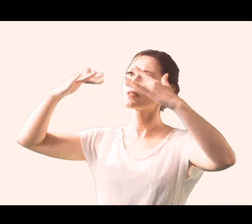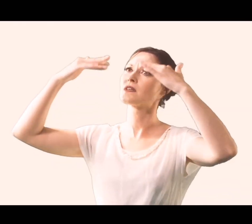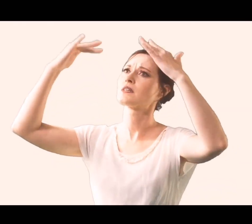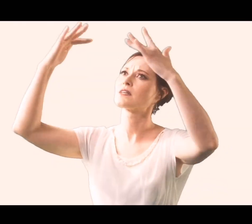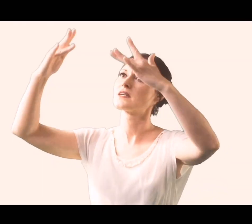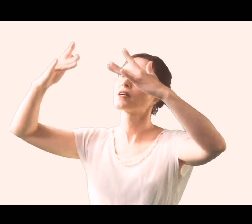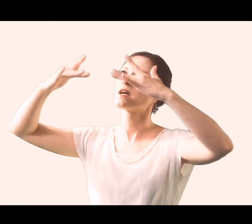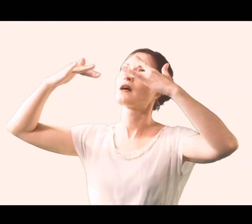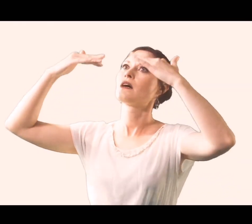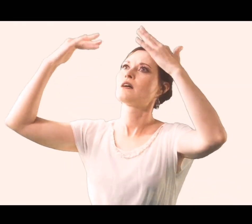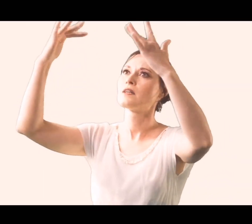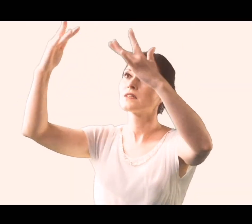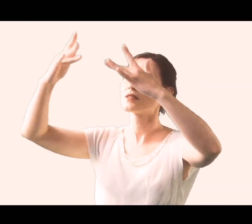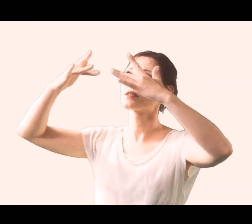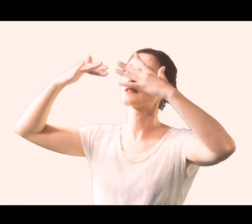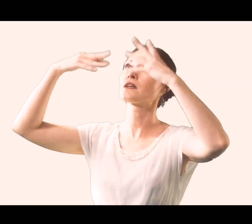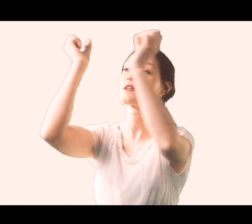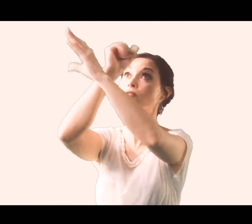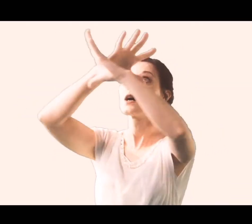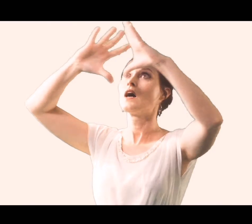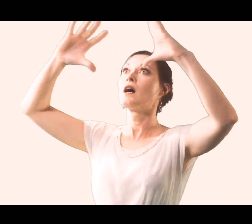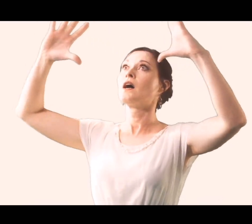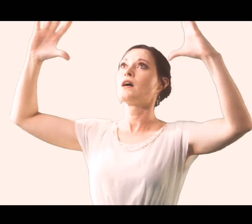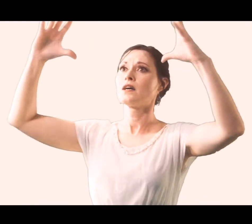ailes à vouloir toucher le soleil